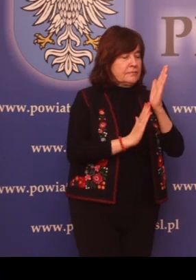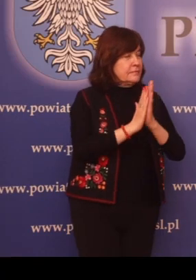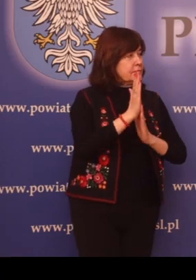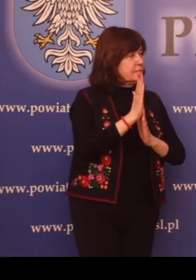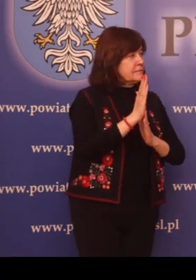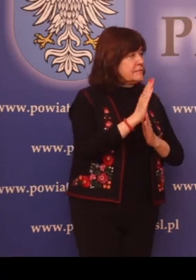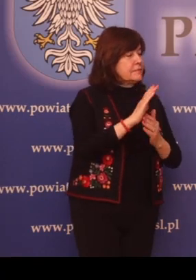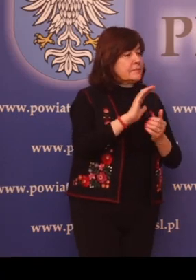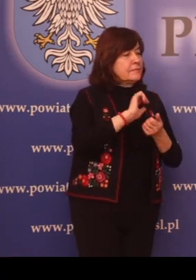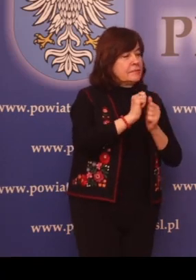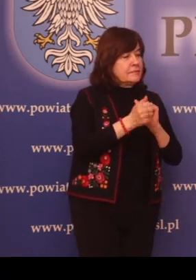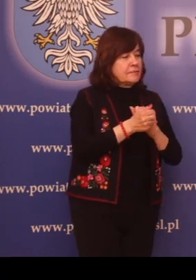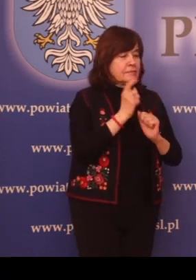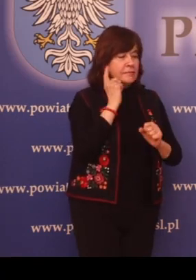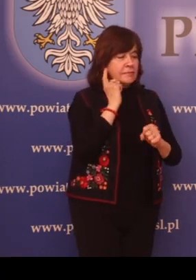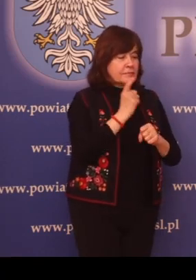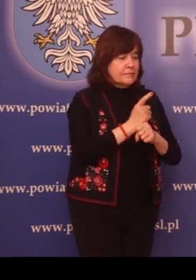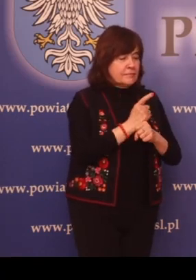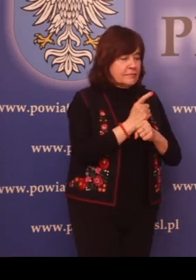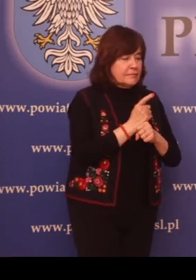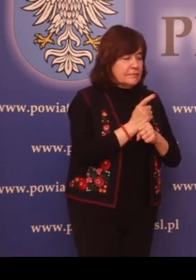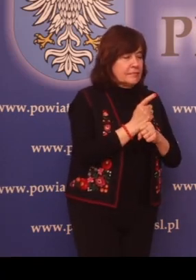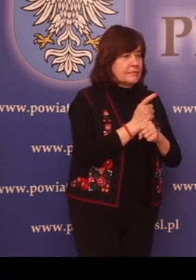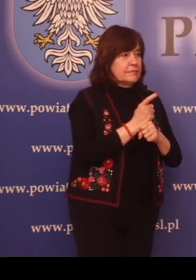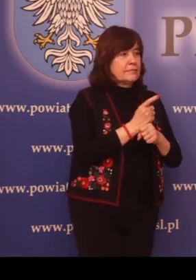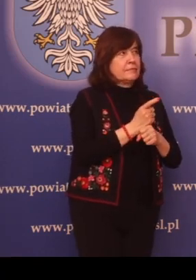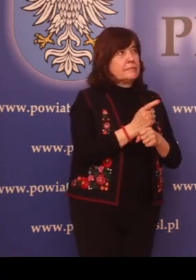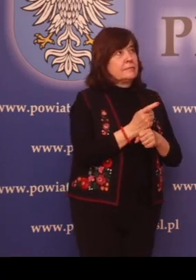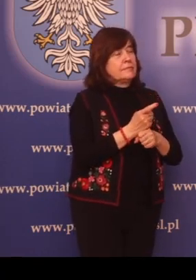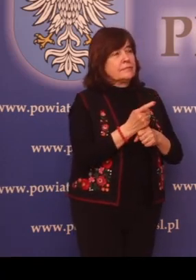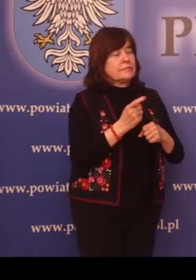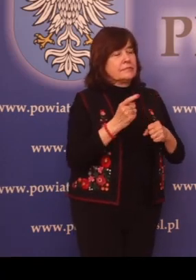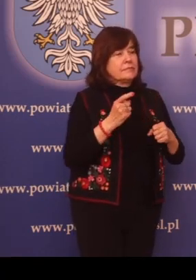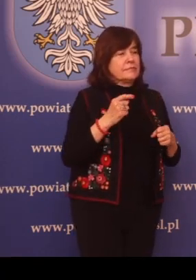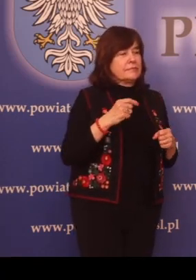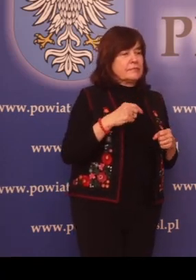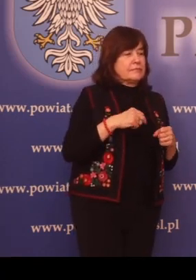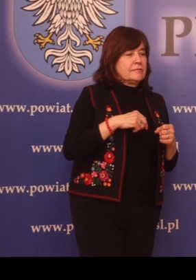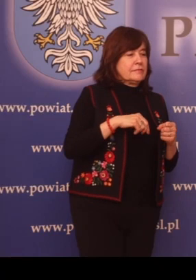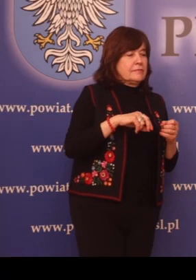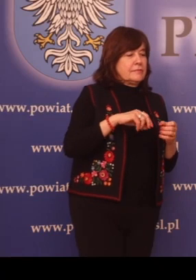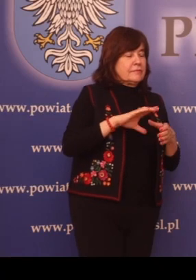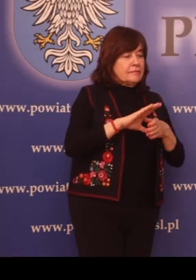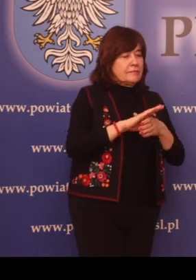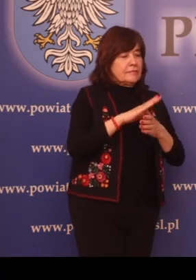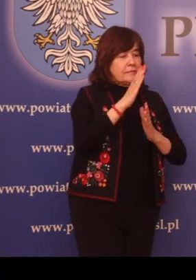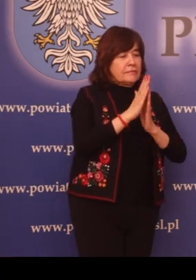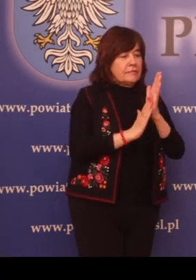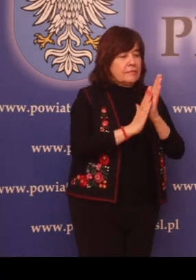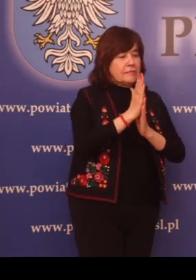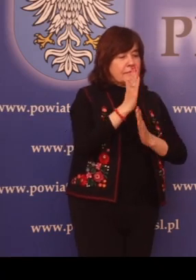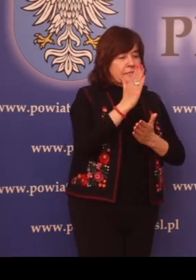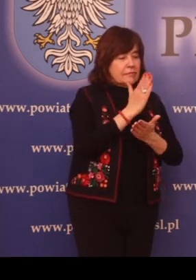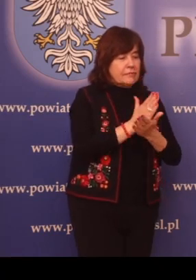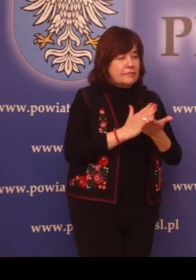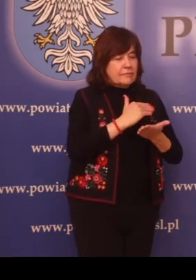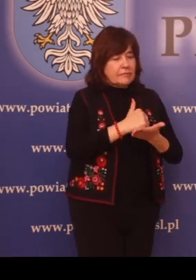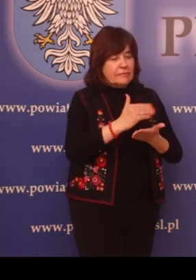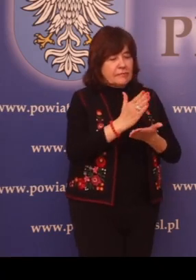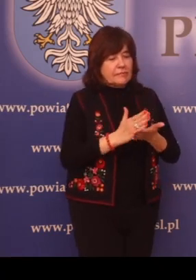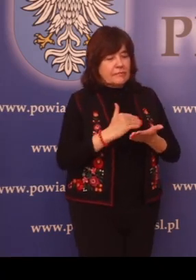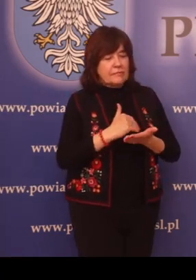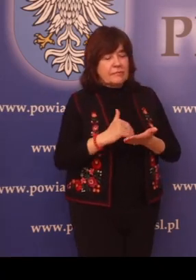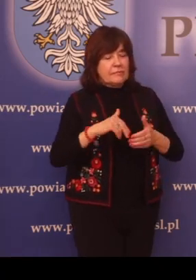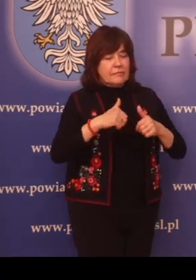lub decyzją określającą rozmiar pozyskania drewna w lasach rozdrobnionych, nie